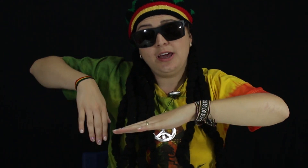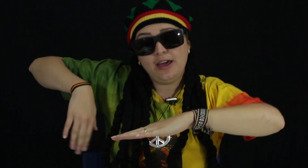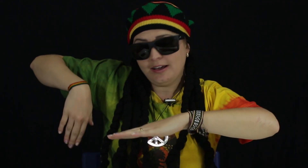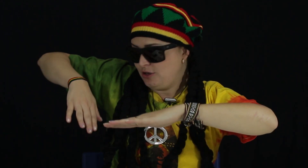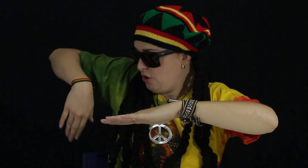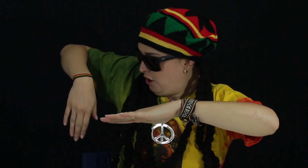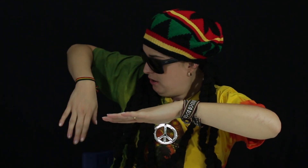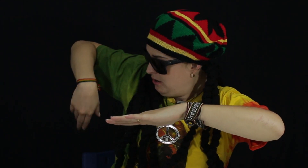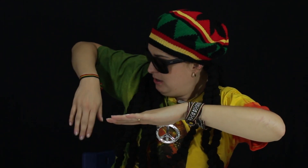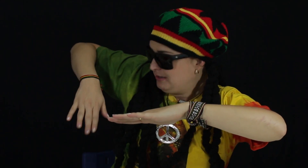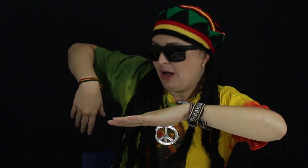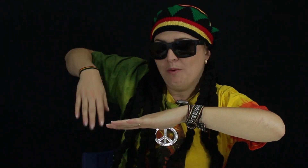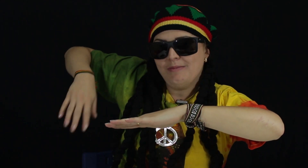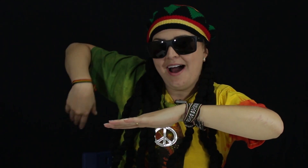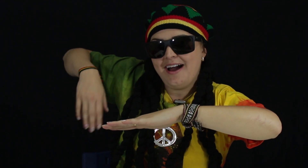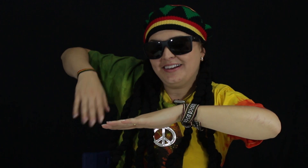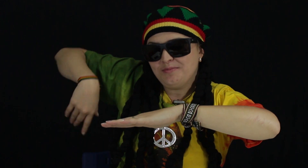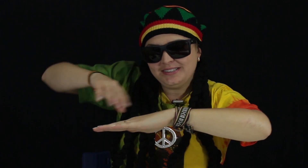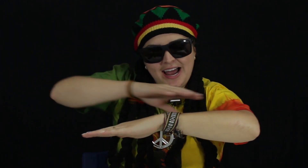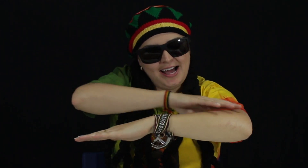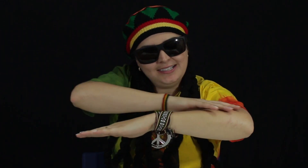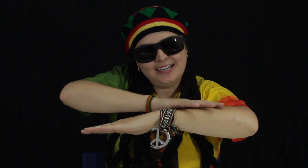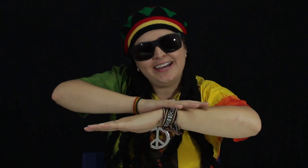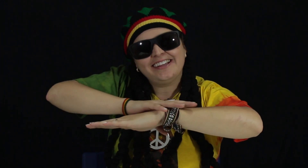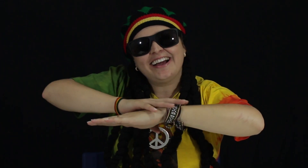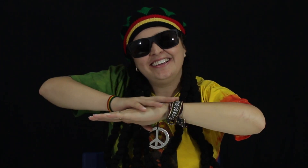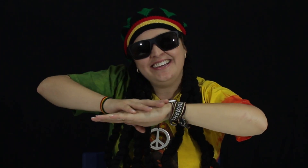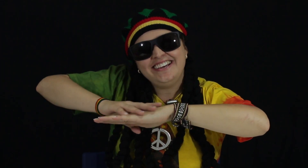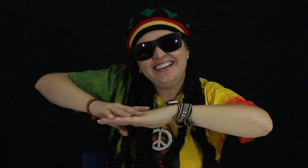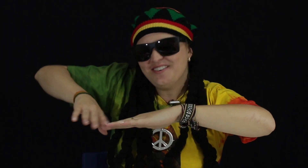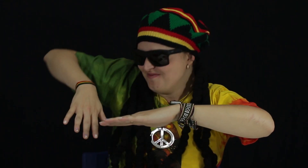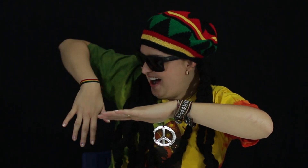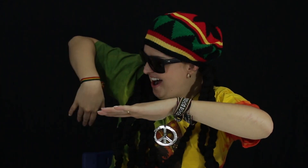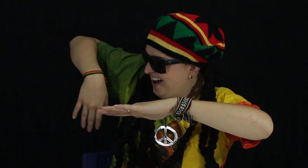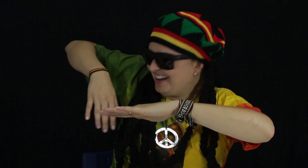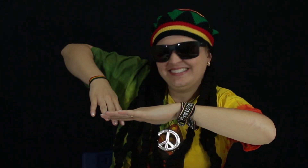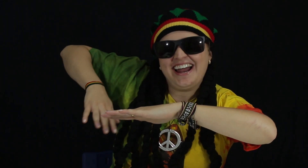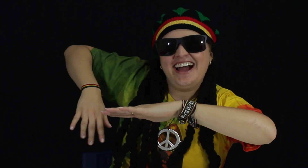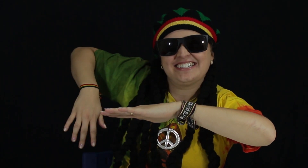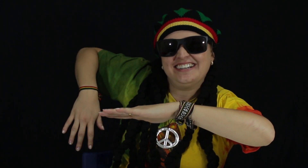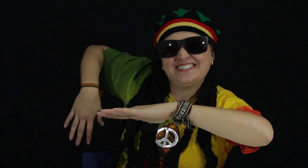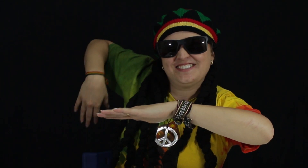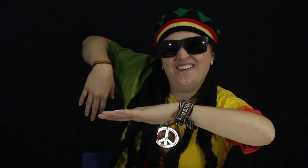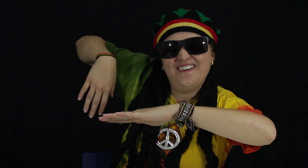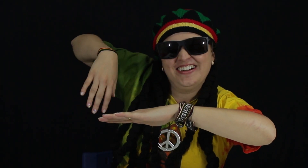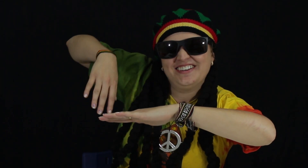aqui ó, tá um mar aqui pra trás, a areia tá aqui, o mar lá atrás, aquelas ondas